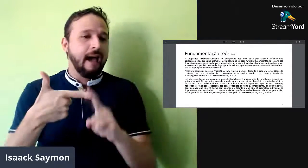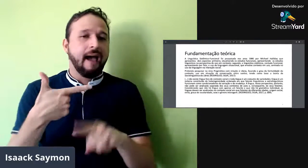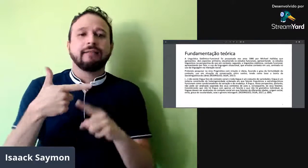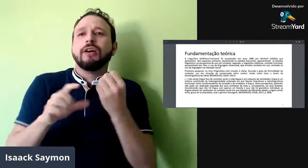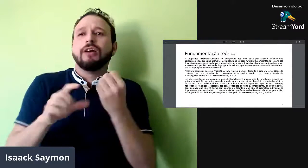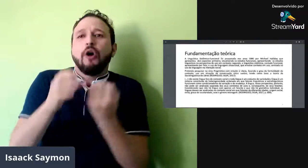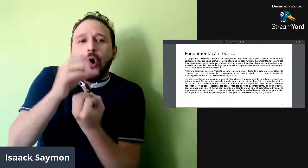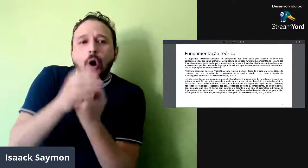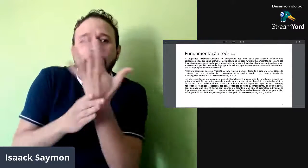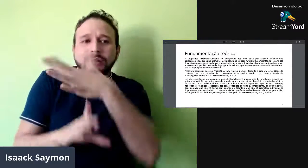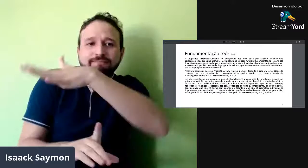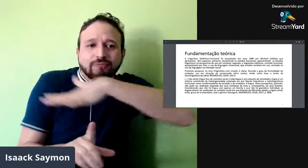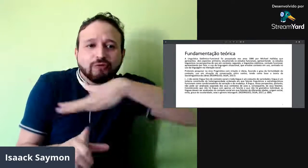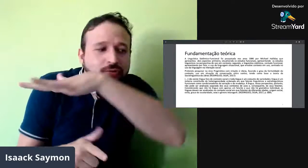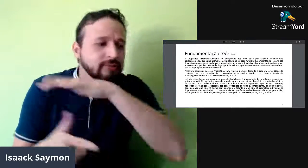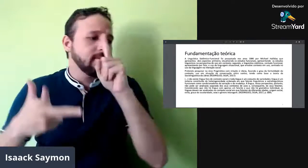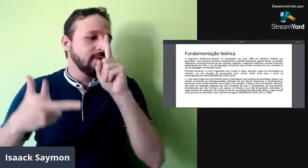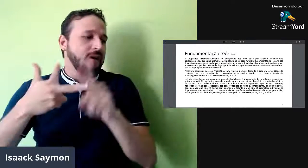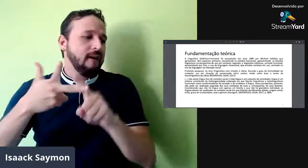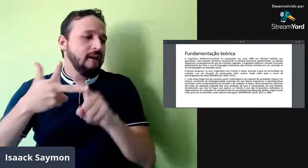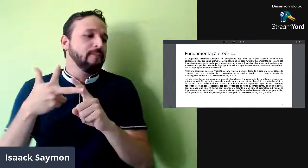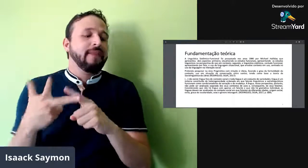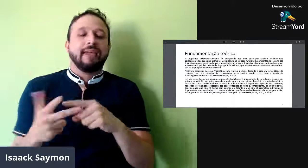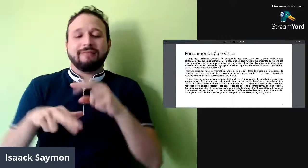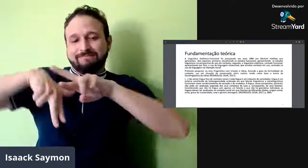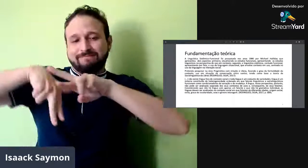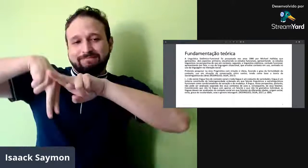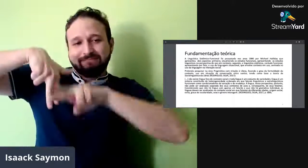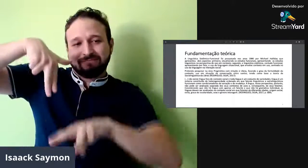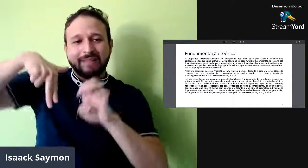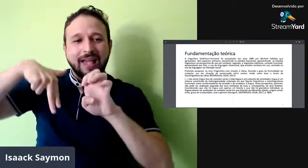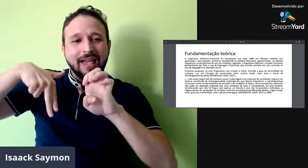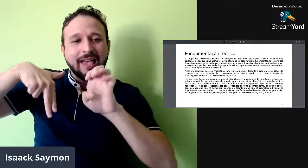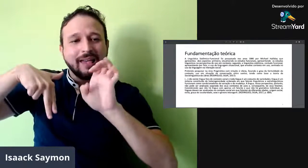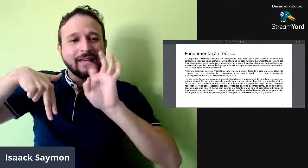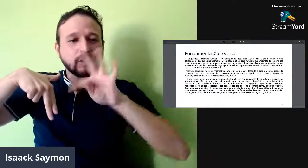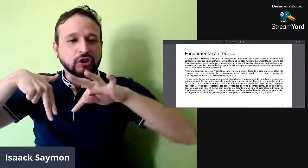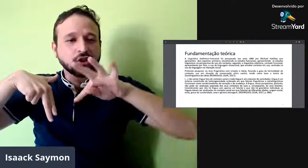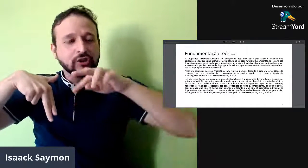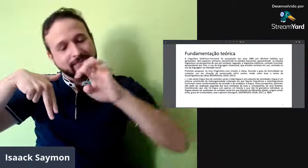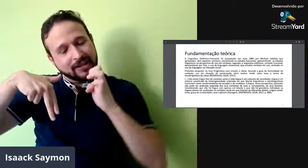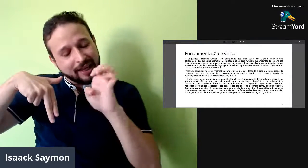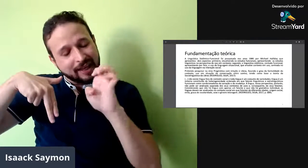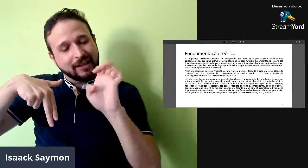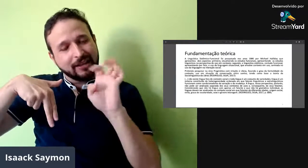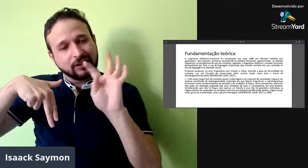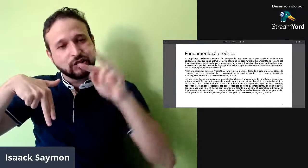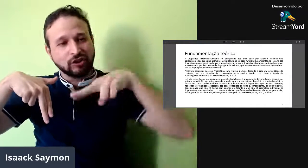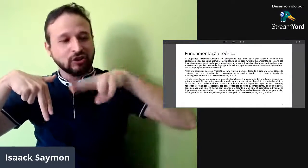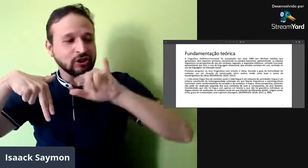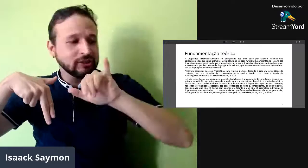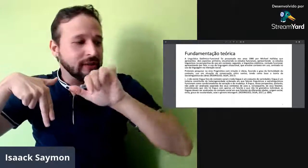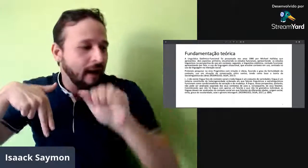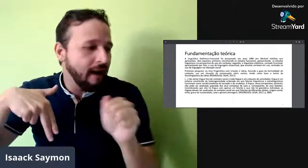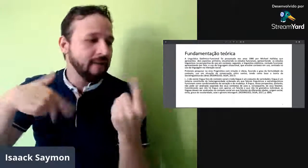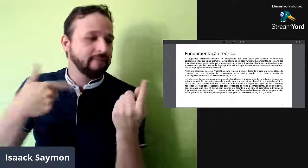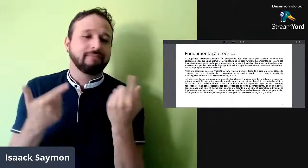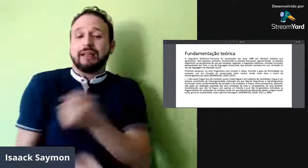varia com etnia, grau de escolaridade, né, o sexo, o gênero